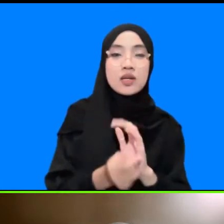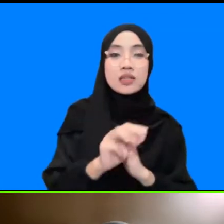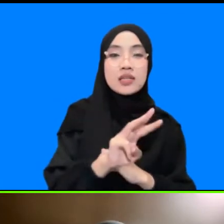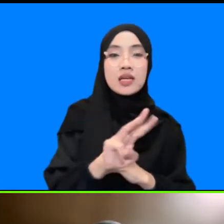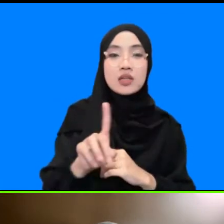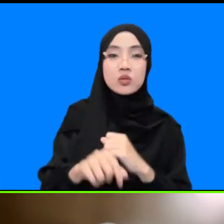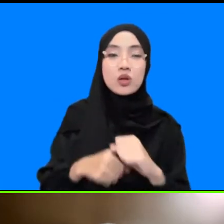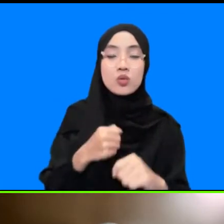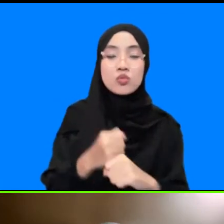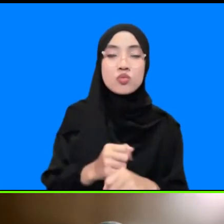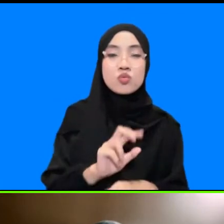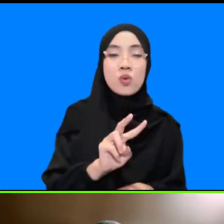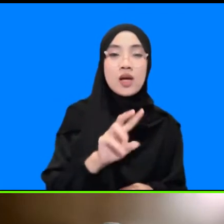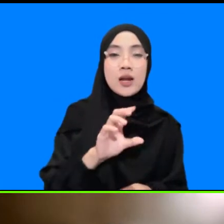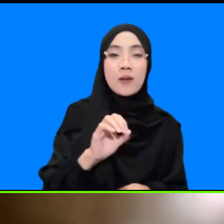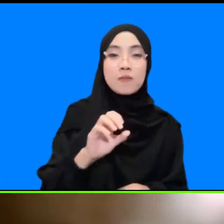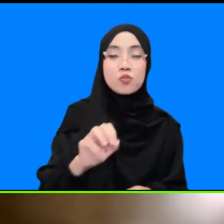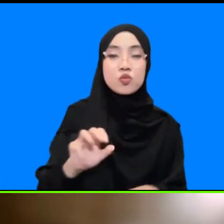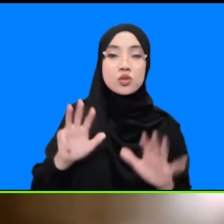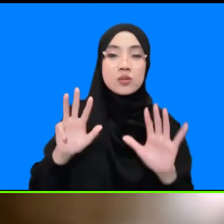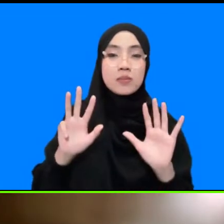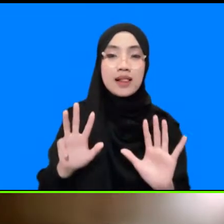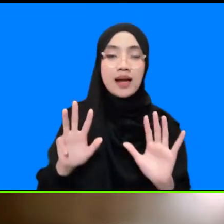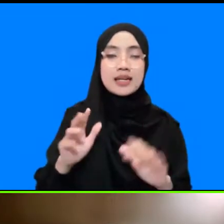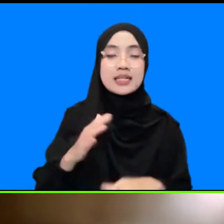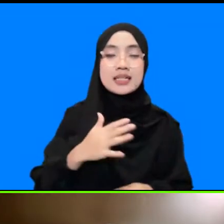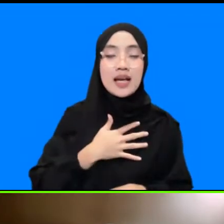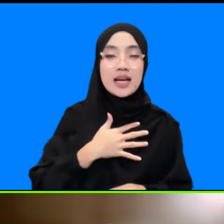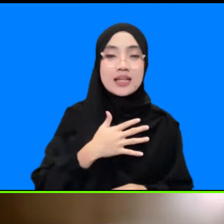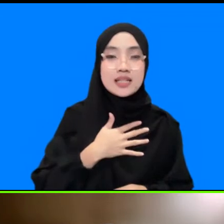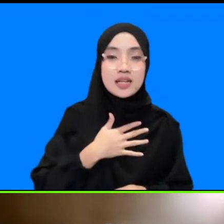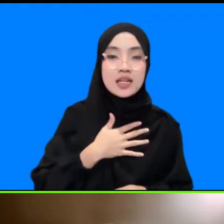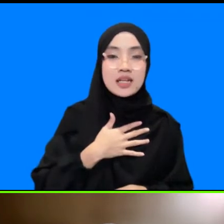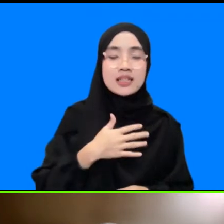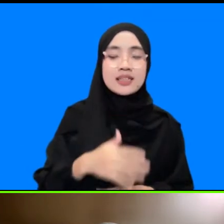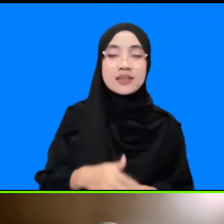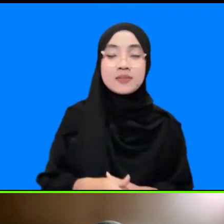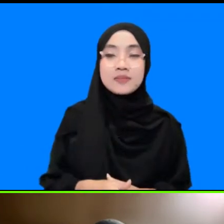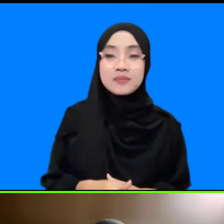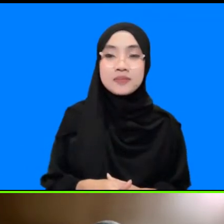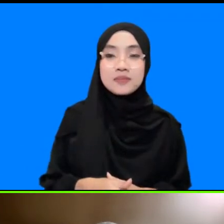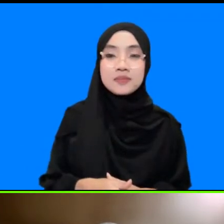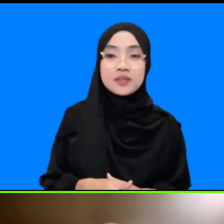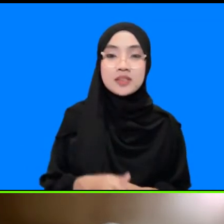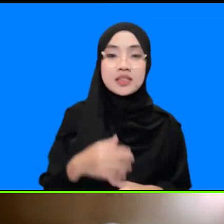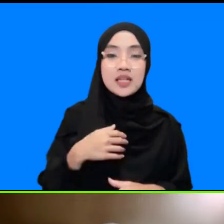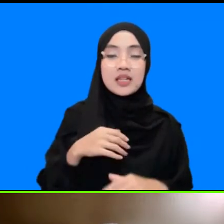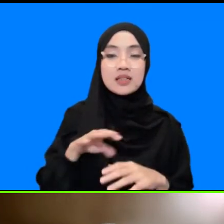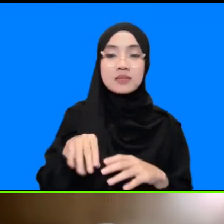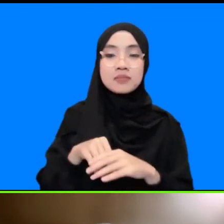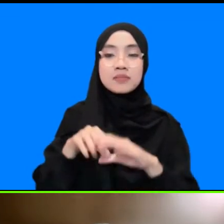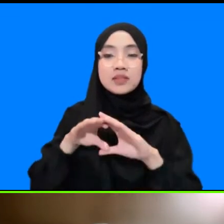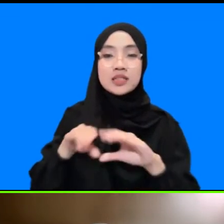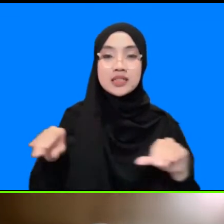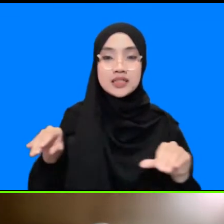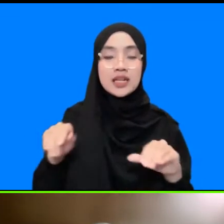dan saya sendiri untuk bekerja di BMKG sendiri